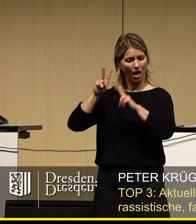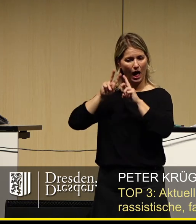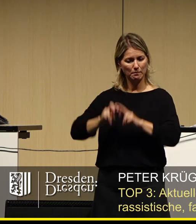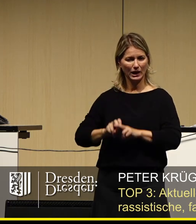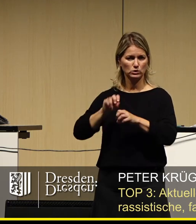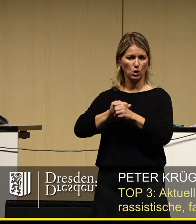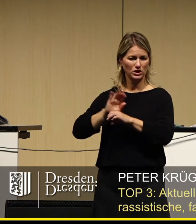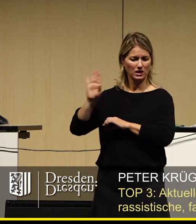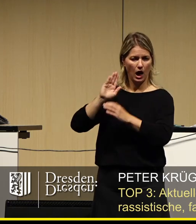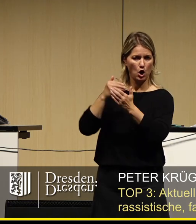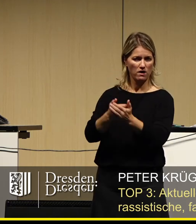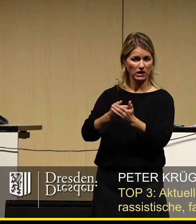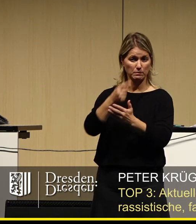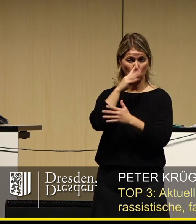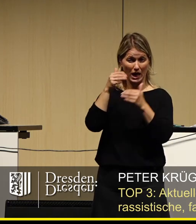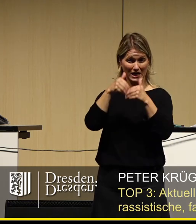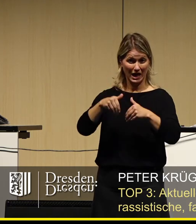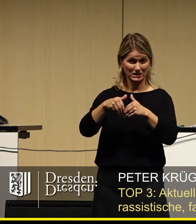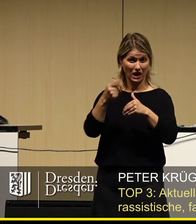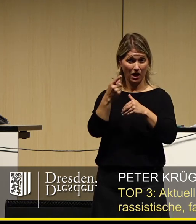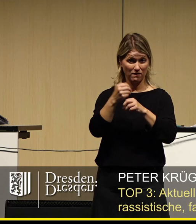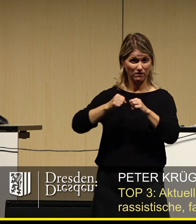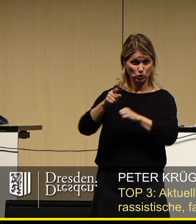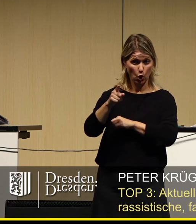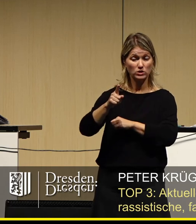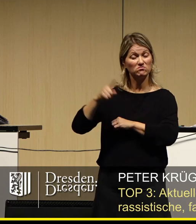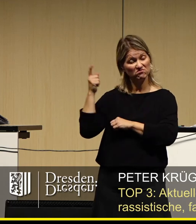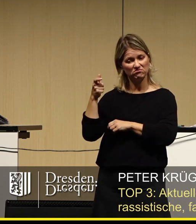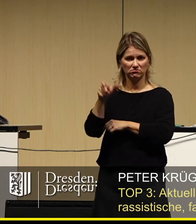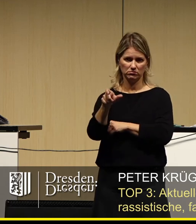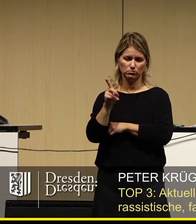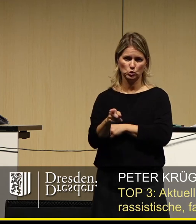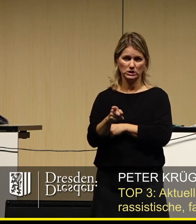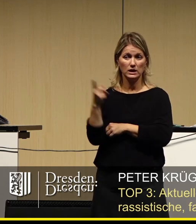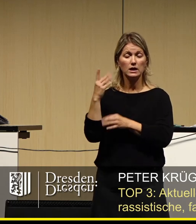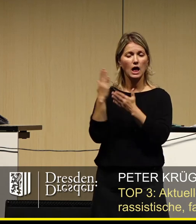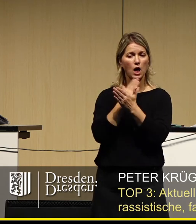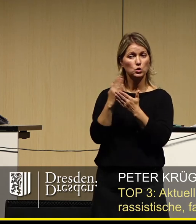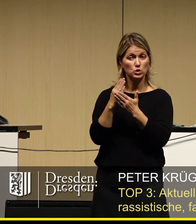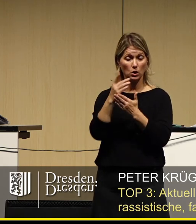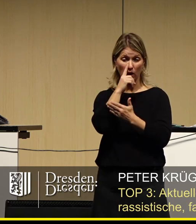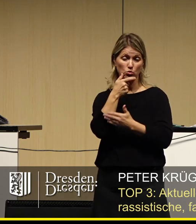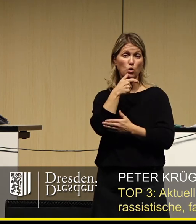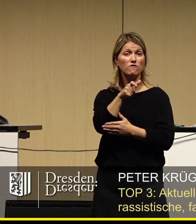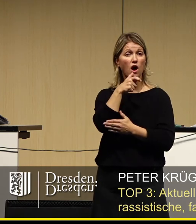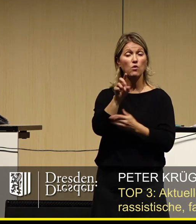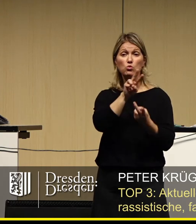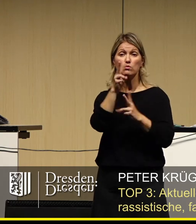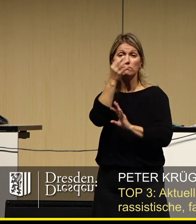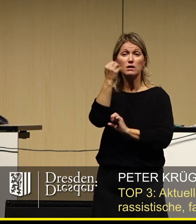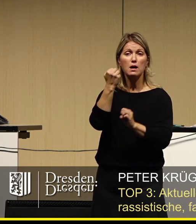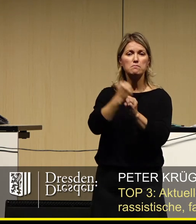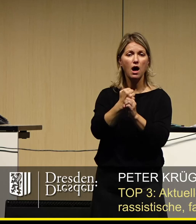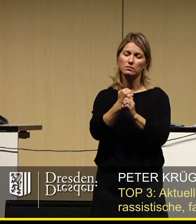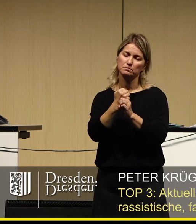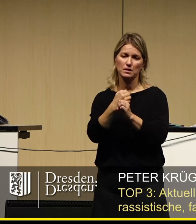Grenzverletzungen tätig zu werden und genau zu prüfen, wo aus Worten Taten werden. Die Entscheidung darüber kann nicht nach den Prinzipien der